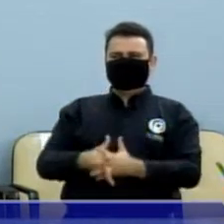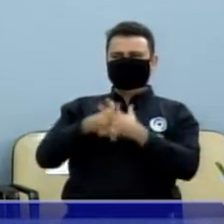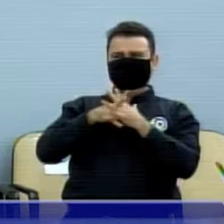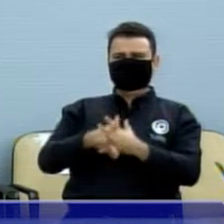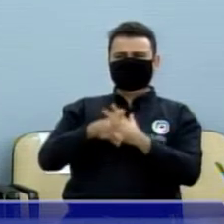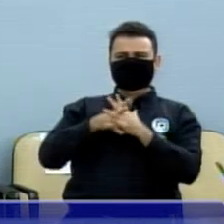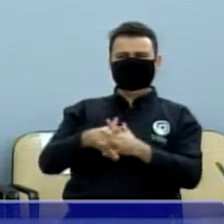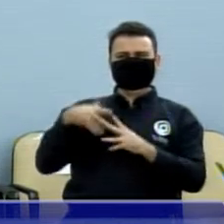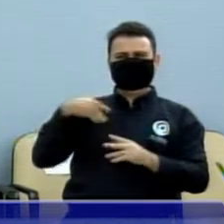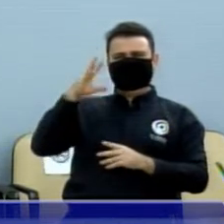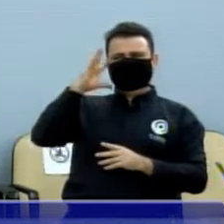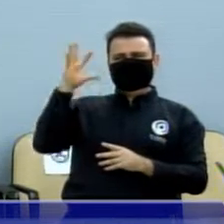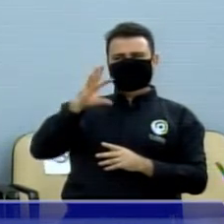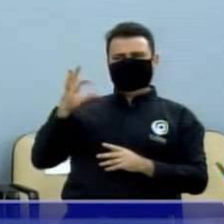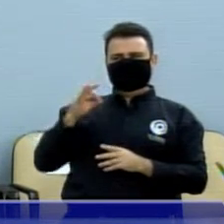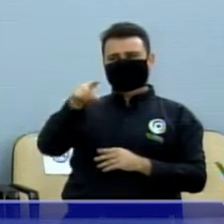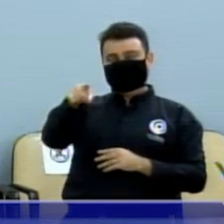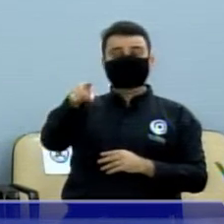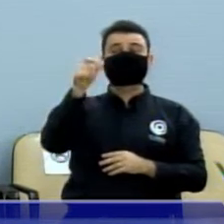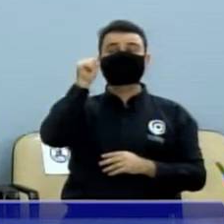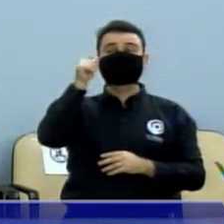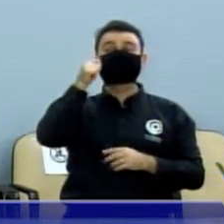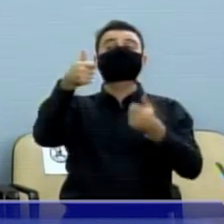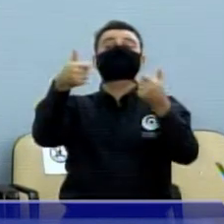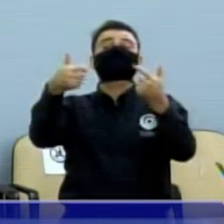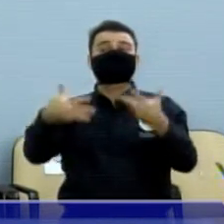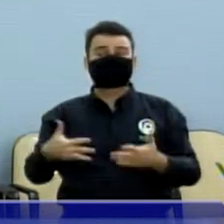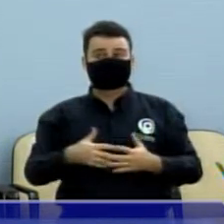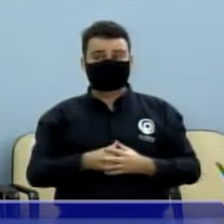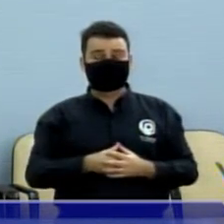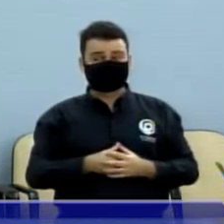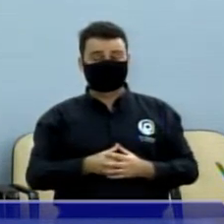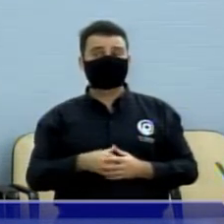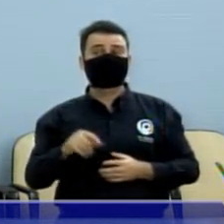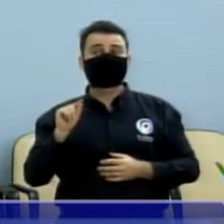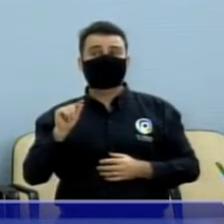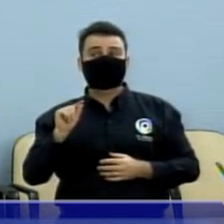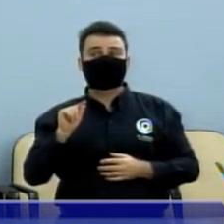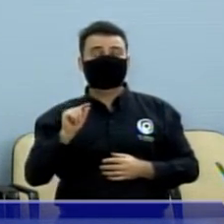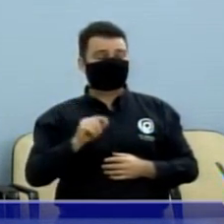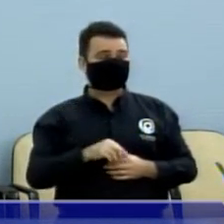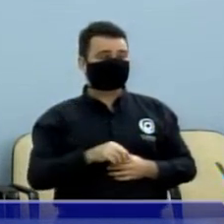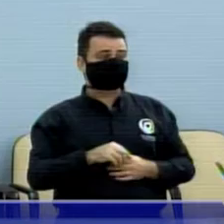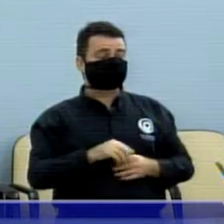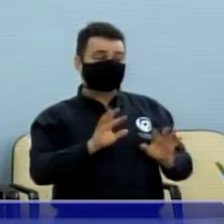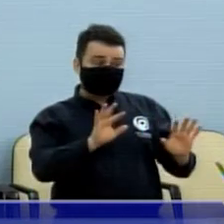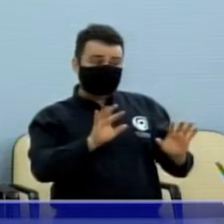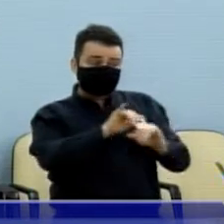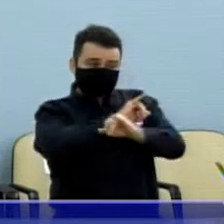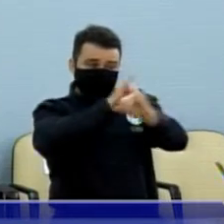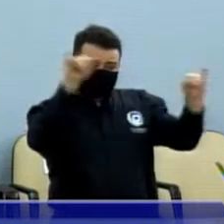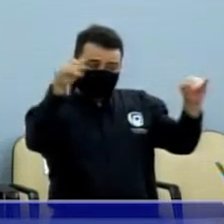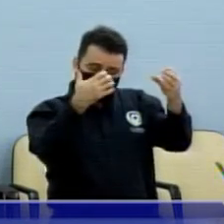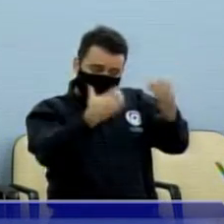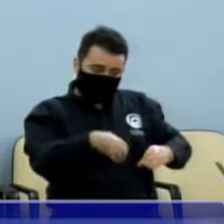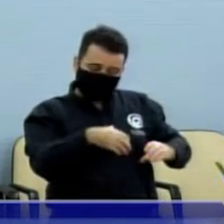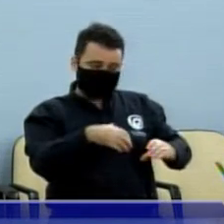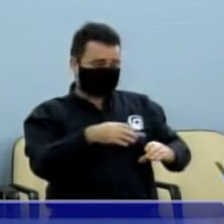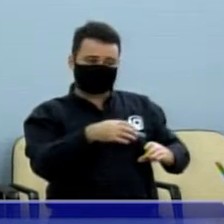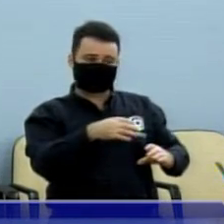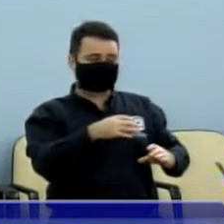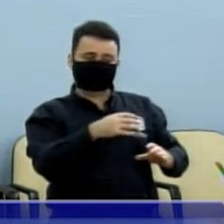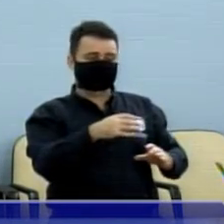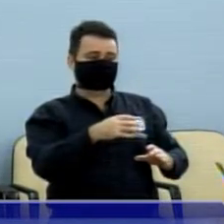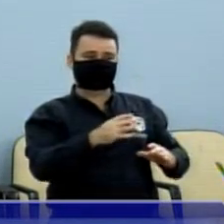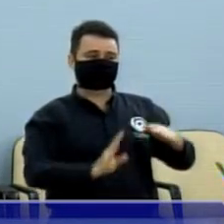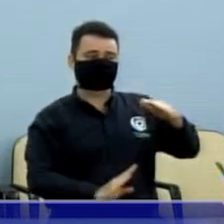Em um momento ela disse que havia sido publicada a suspensão, depois